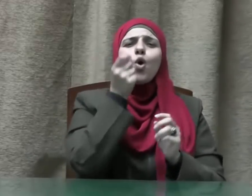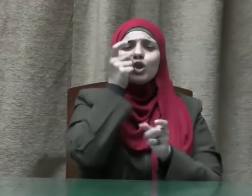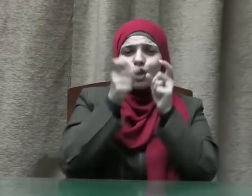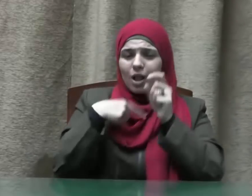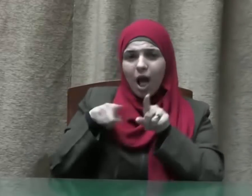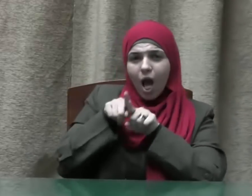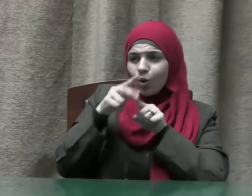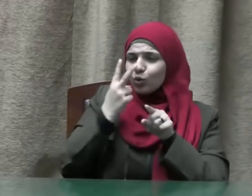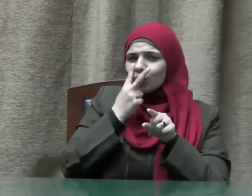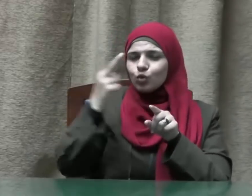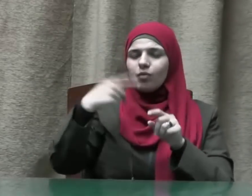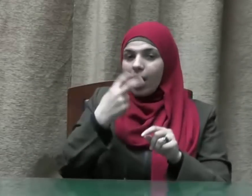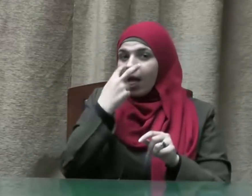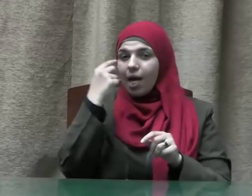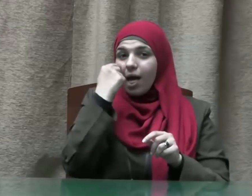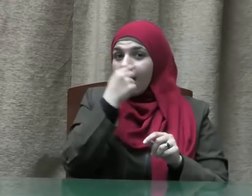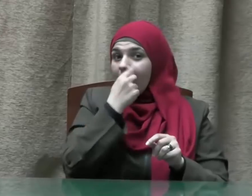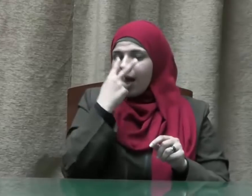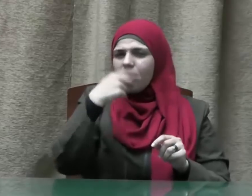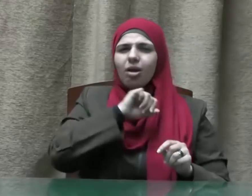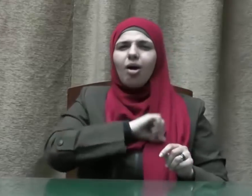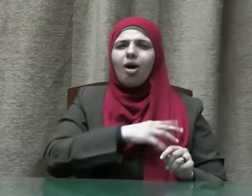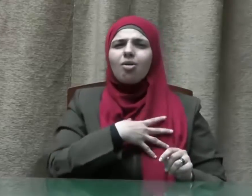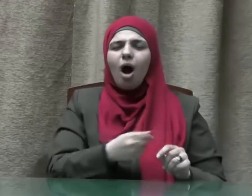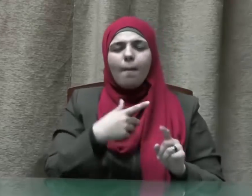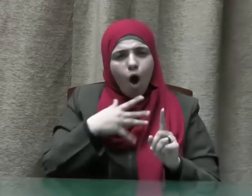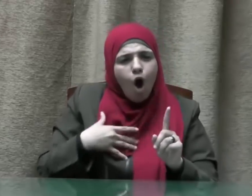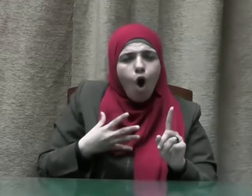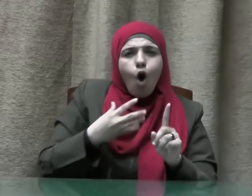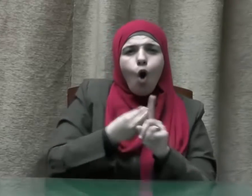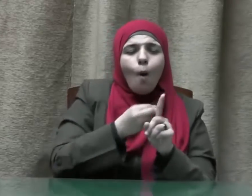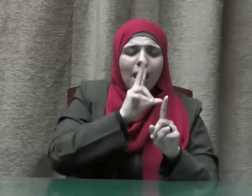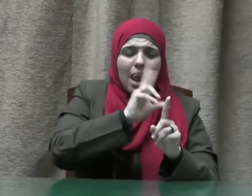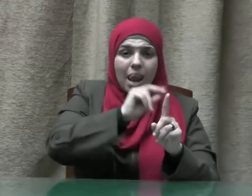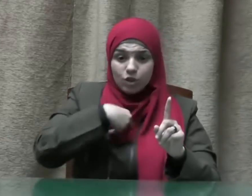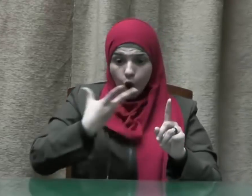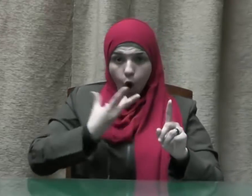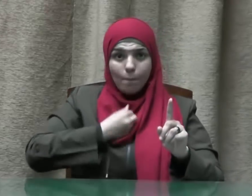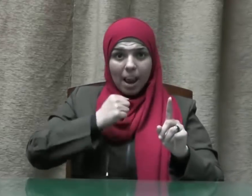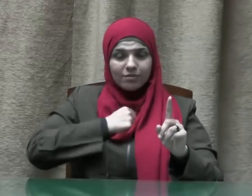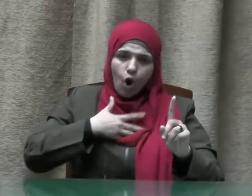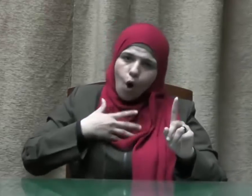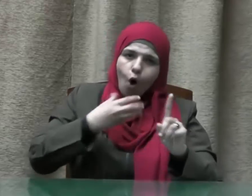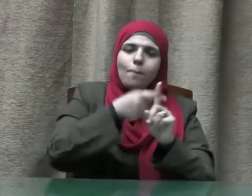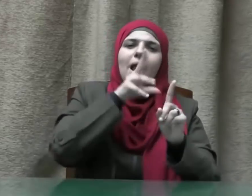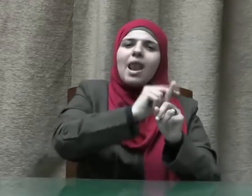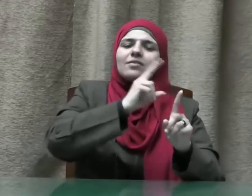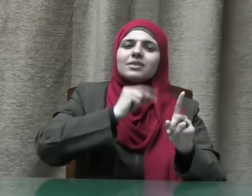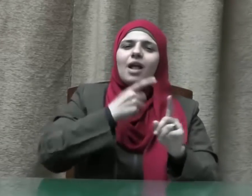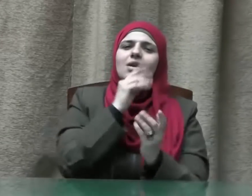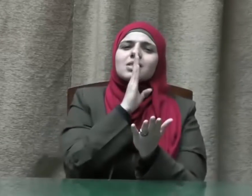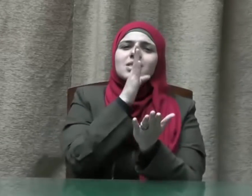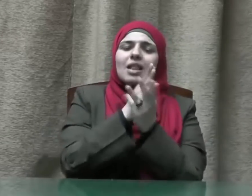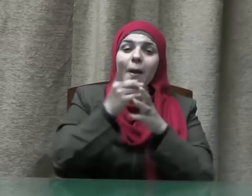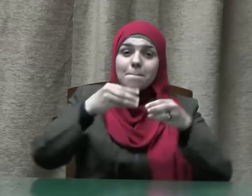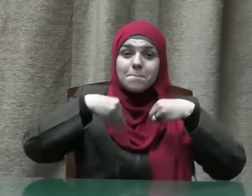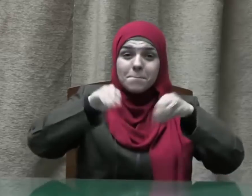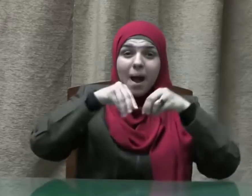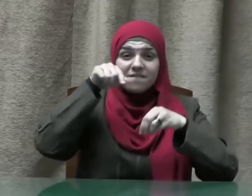بعين الرحمة ويحب له ما يحب لنفسه فيصدق البائع المشتري